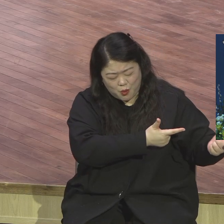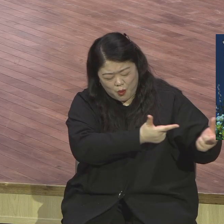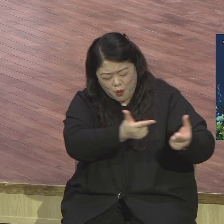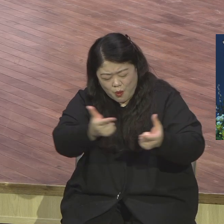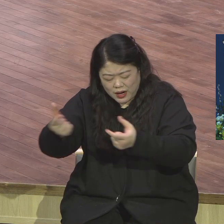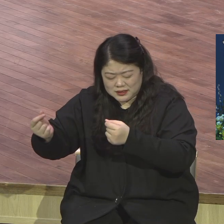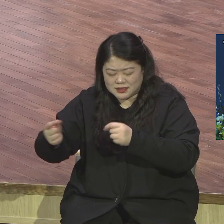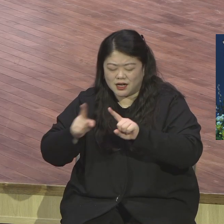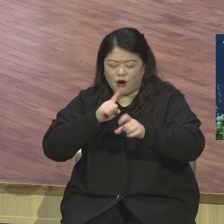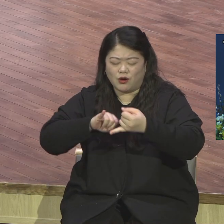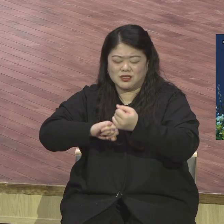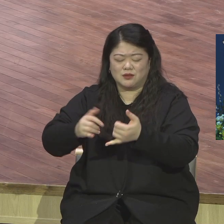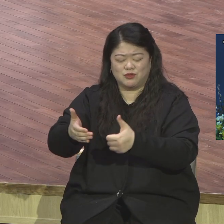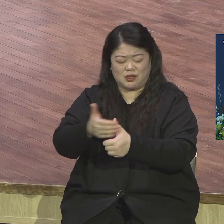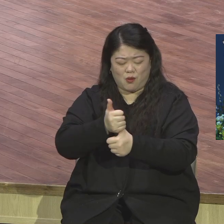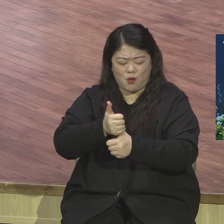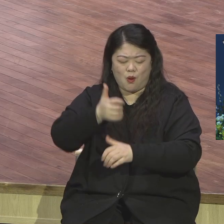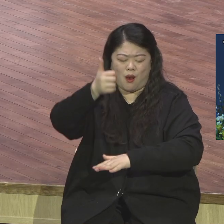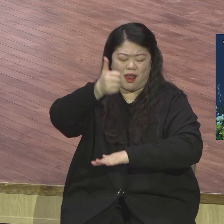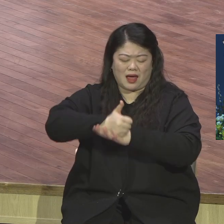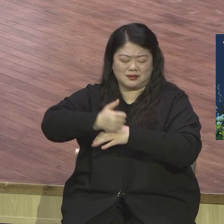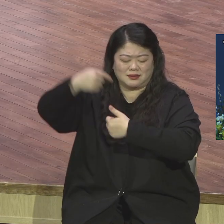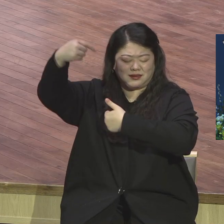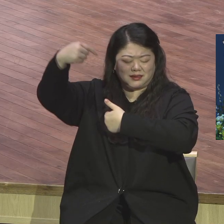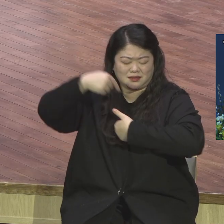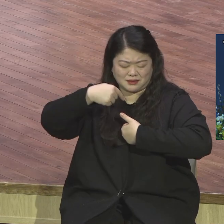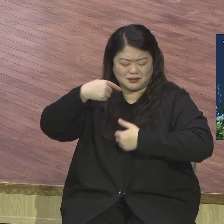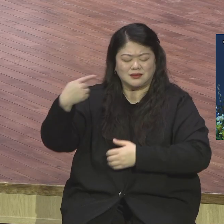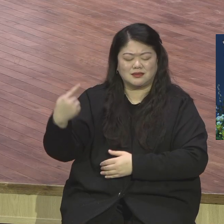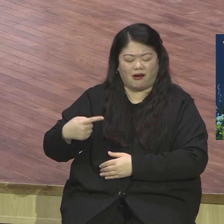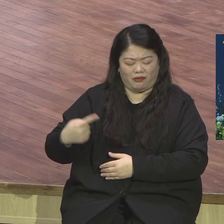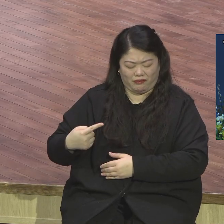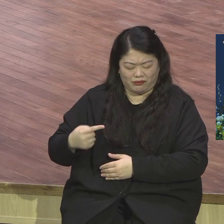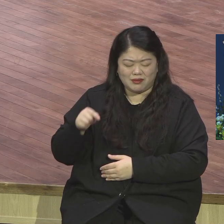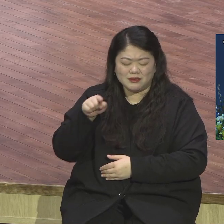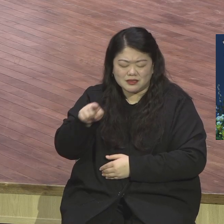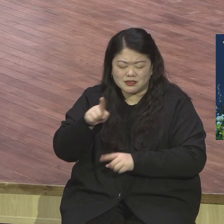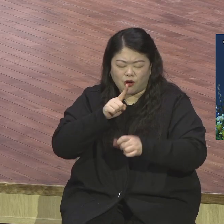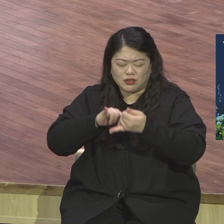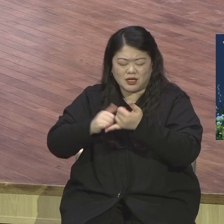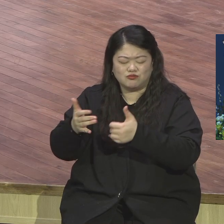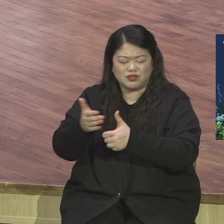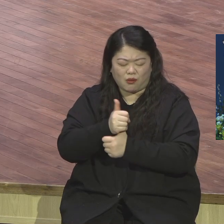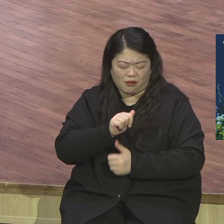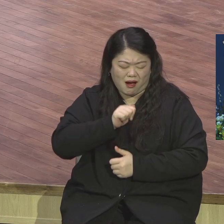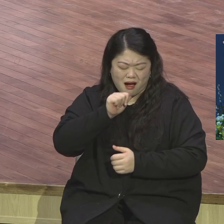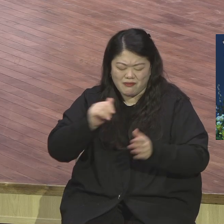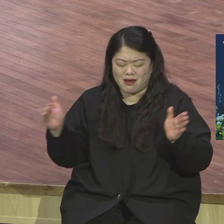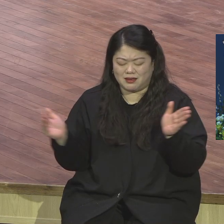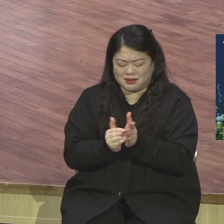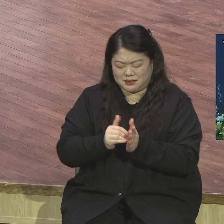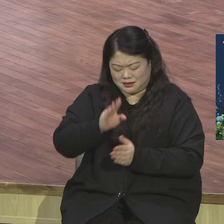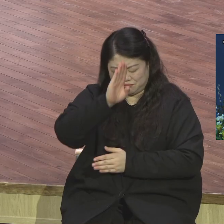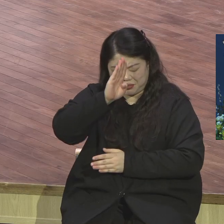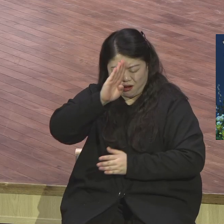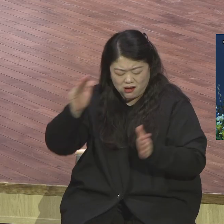라스트 첫 미션을 붙잡고 가난에서 빠져나오게 하야 조합사사 실병에서 빠져나오게 하야 조합사사